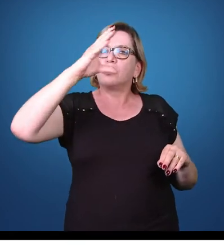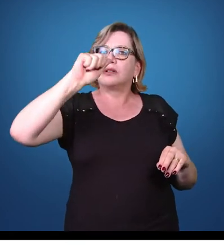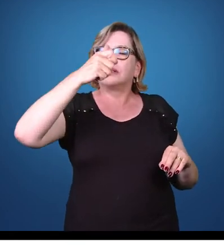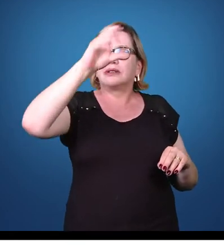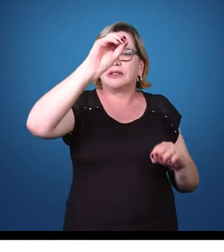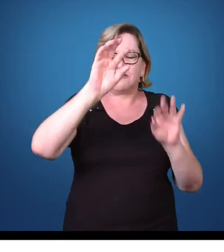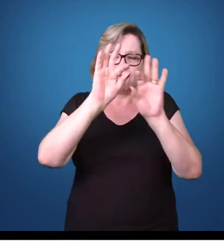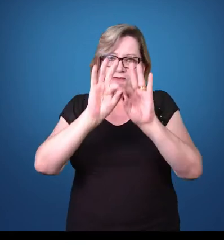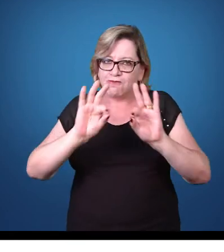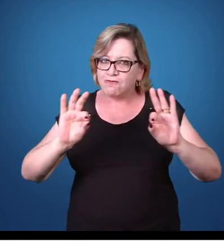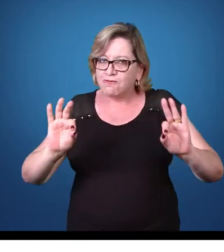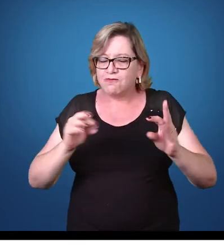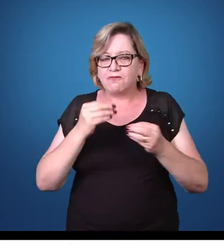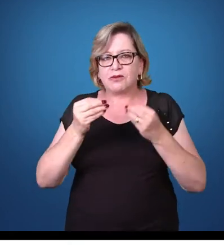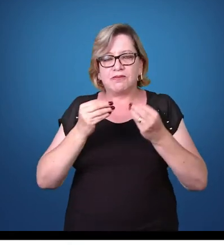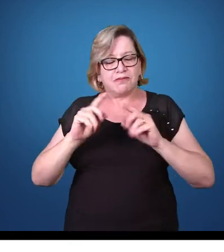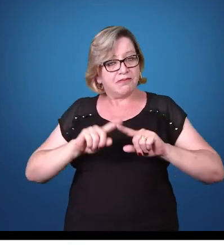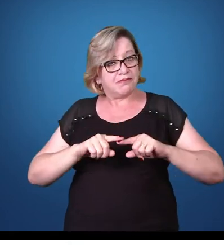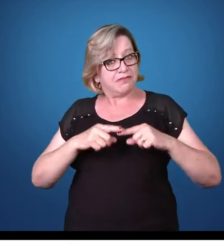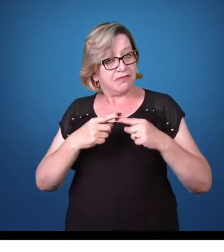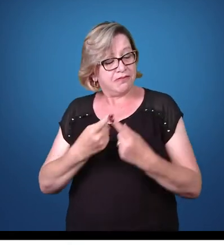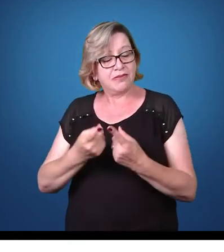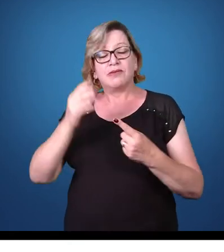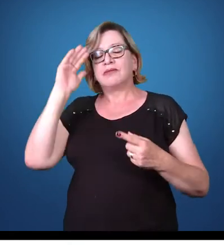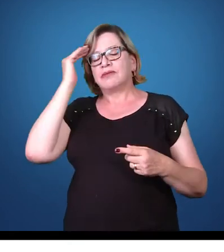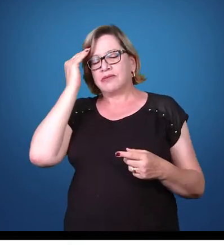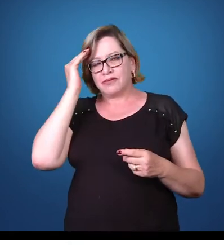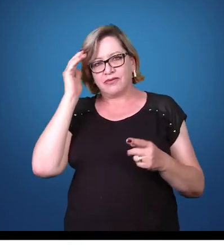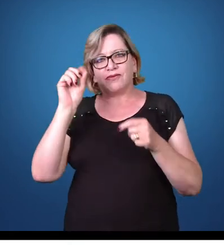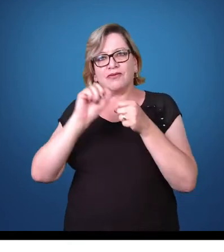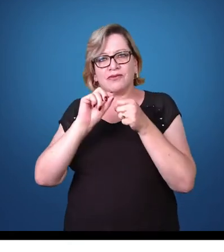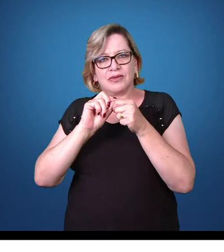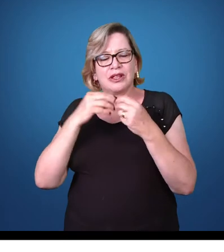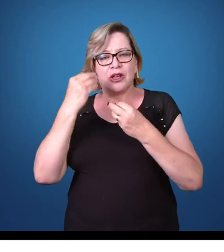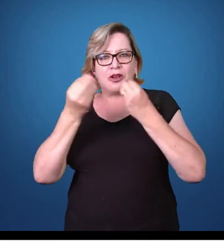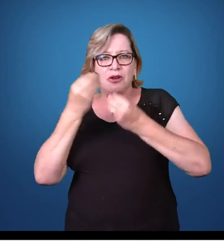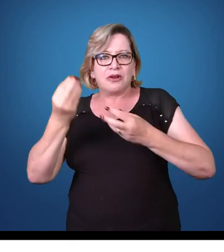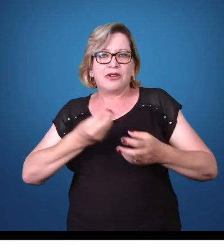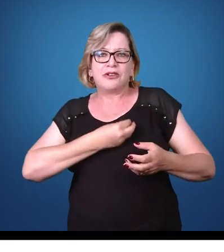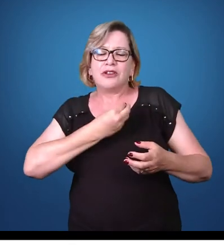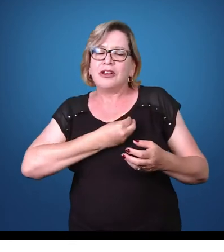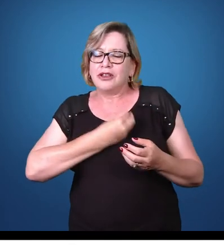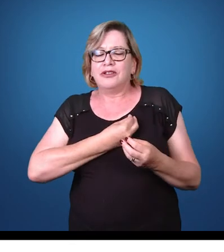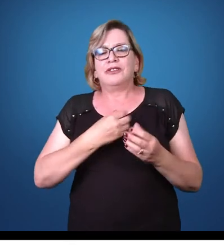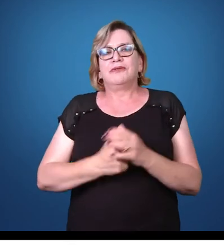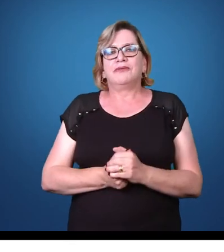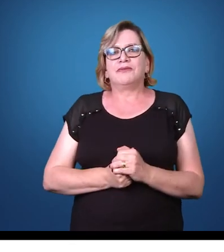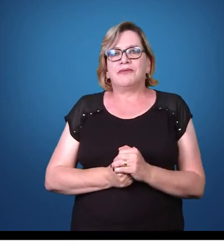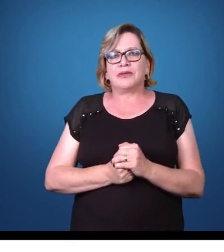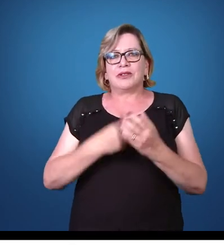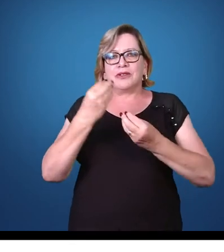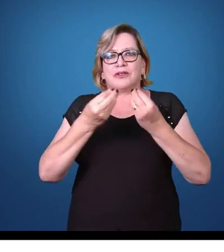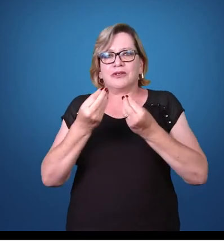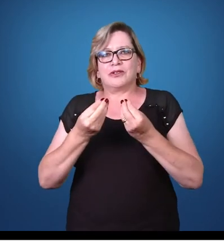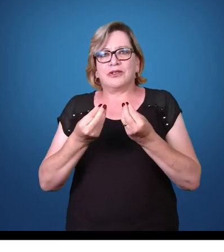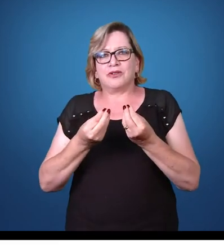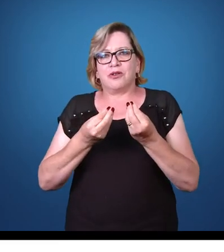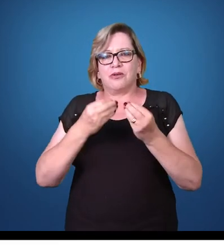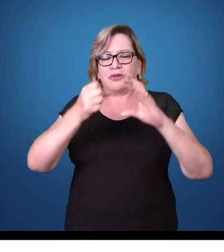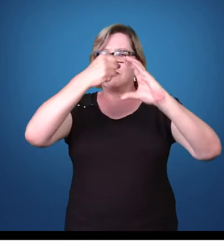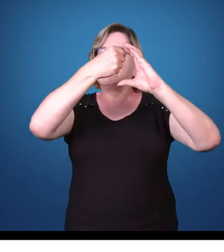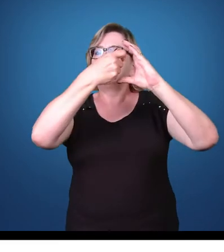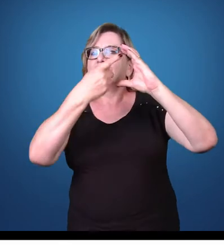simples, mas que ajuda muito a entender a forma de vida de cada um desses organismos. Bom, então vamos ver como que nós